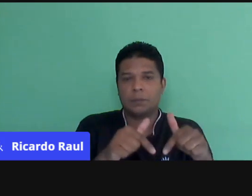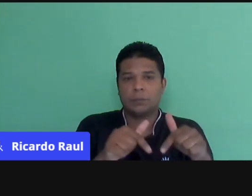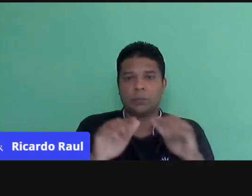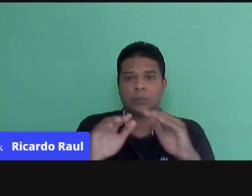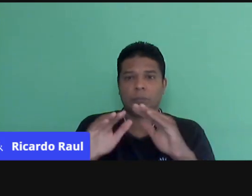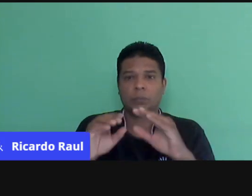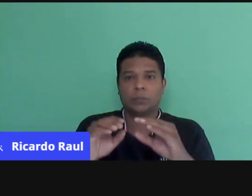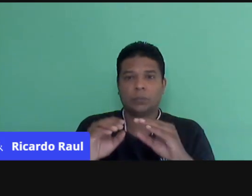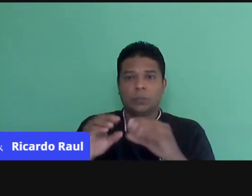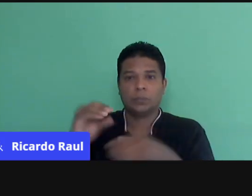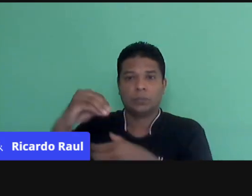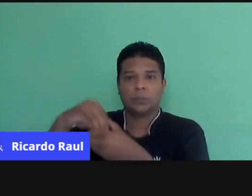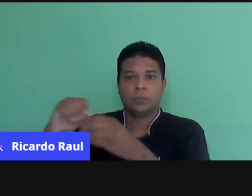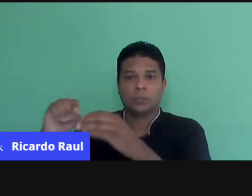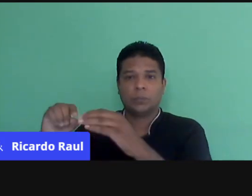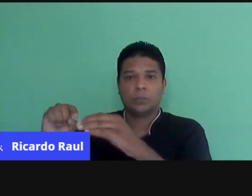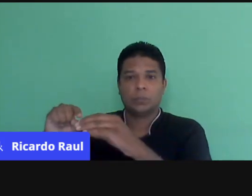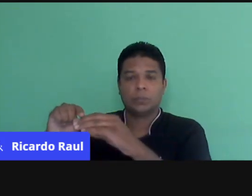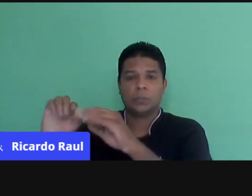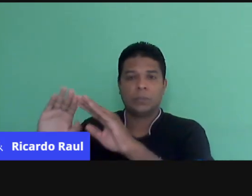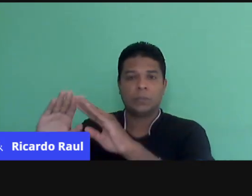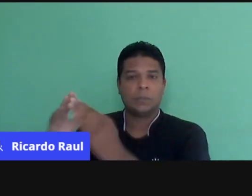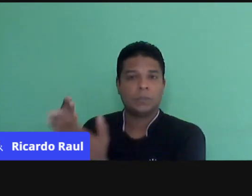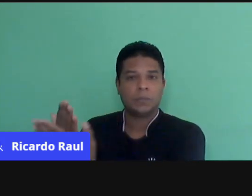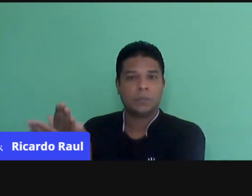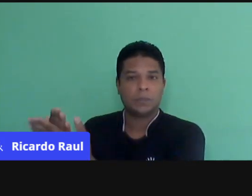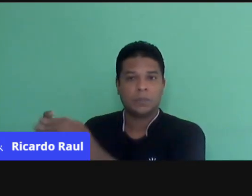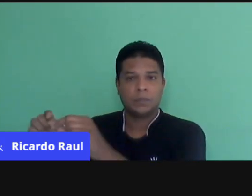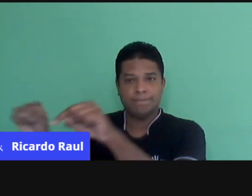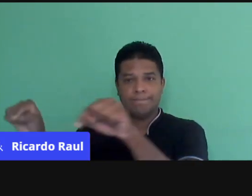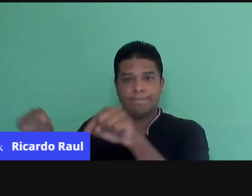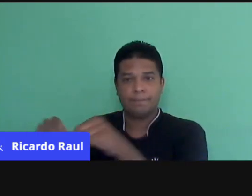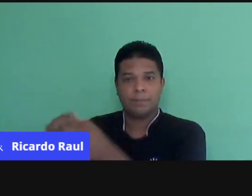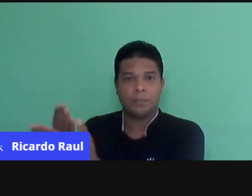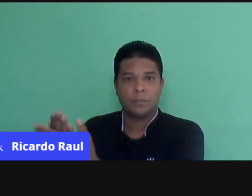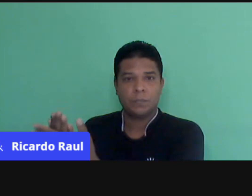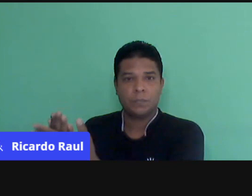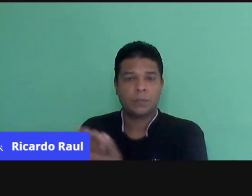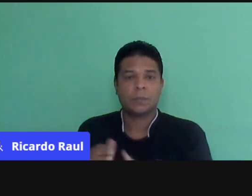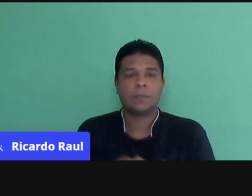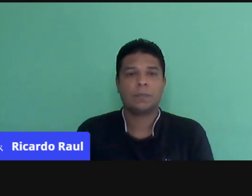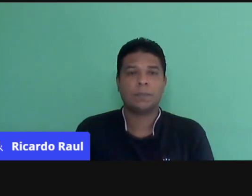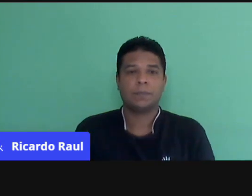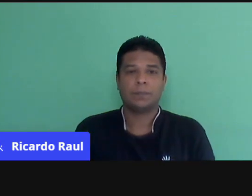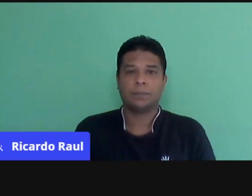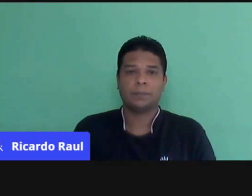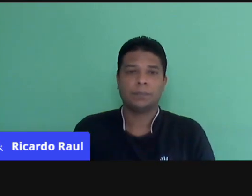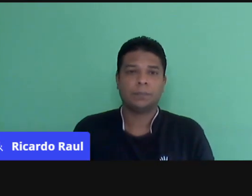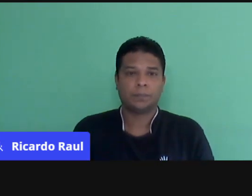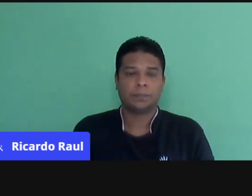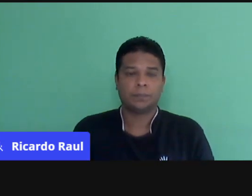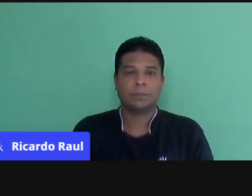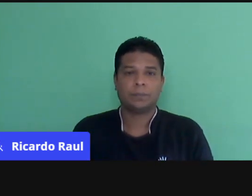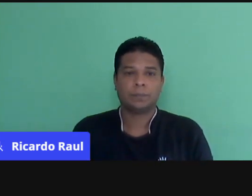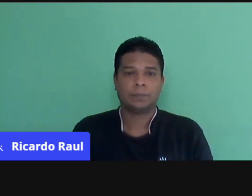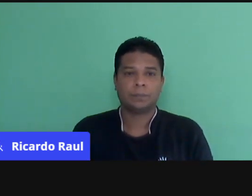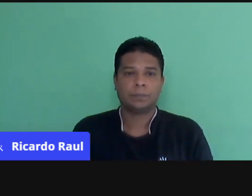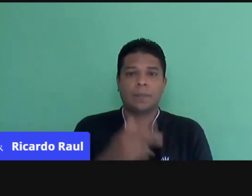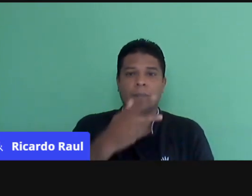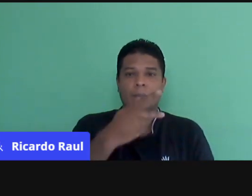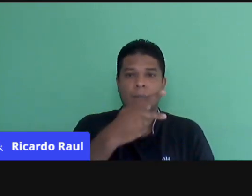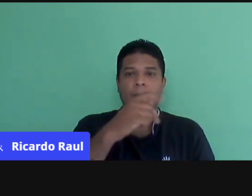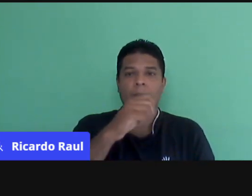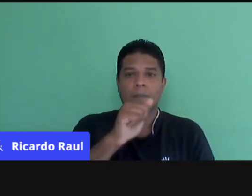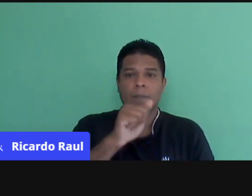Eu vou me apegar a dois, a um, nós chamamos de paradigma do exercício, né, um